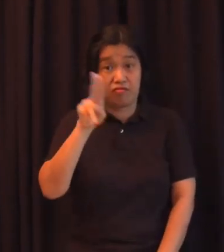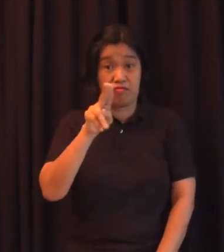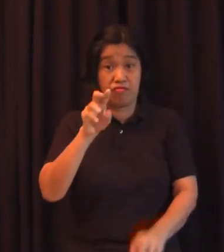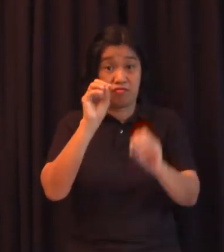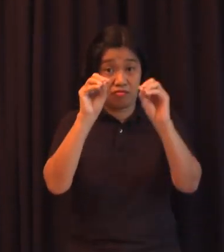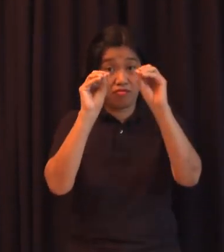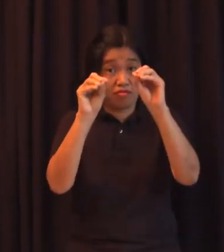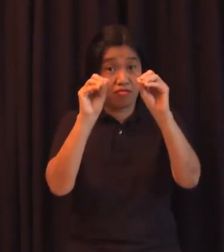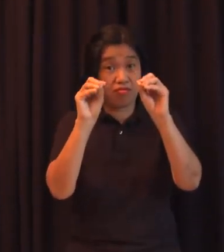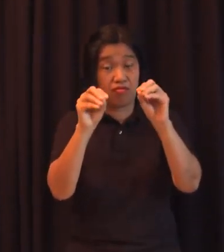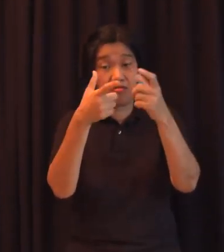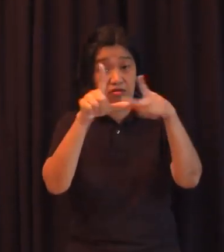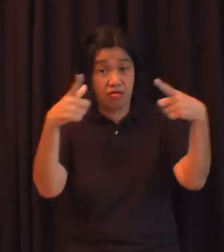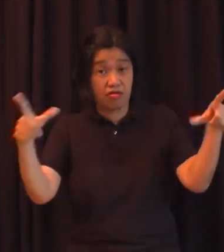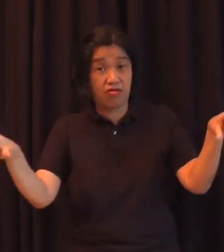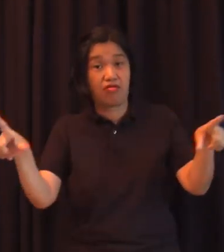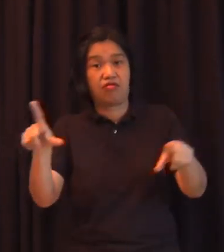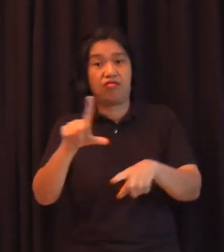wikang